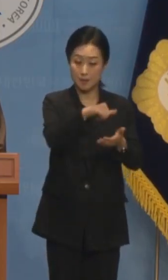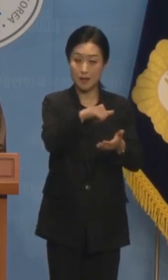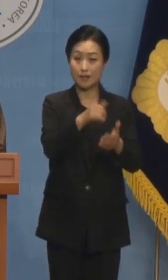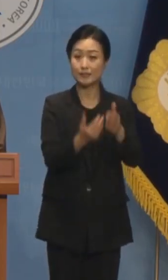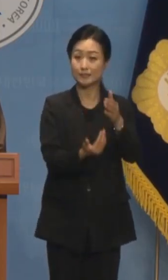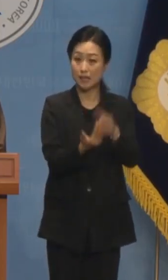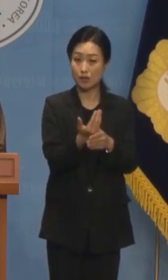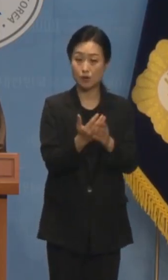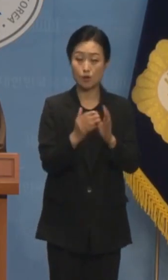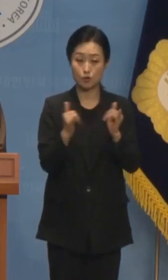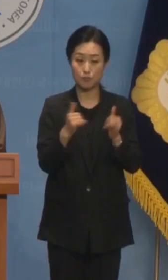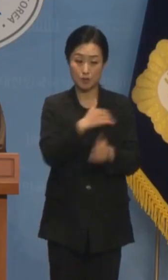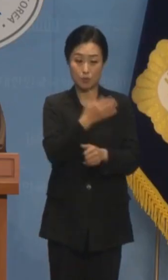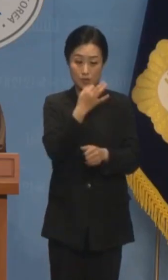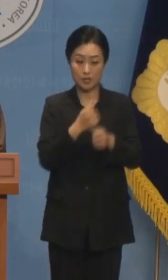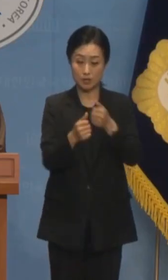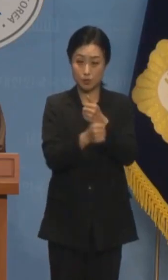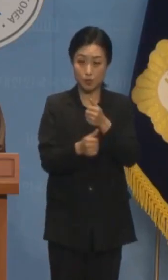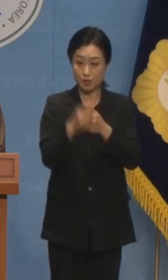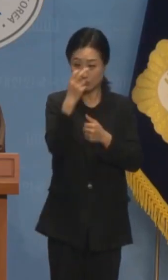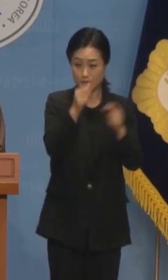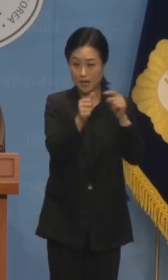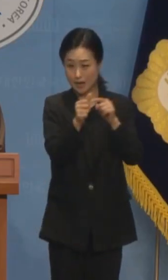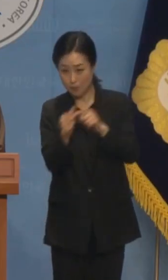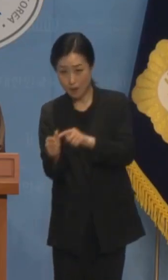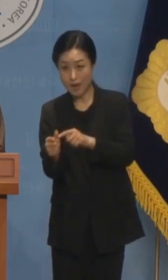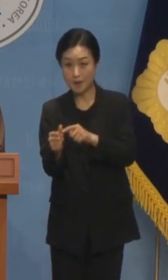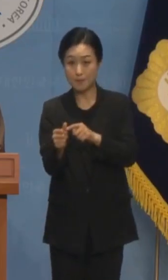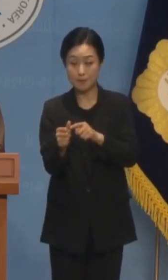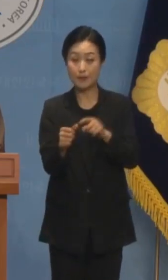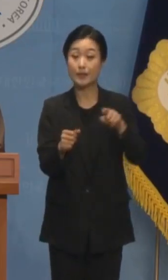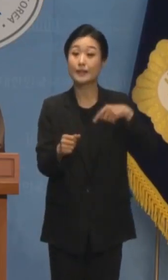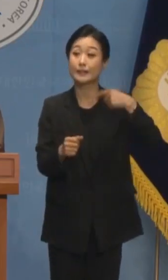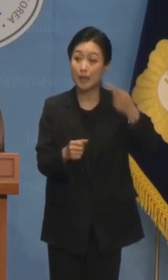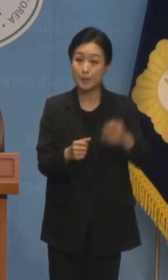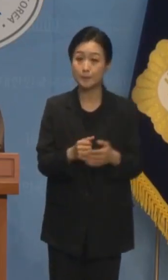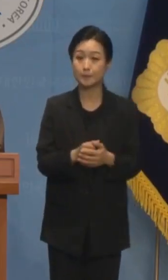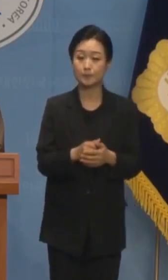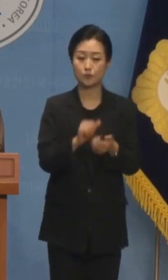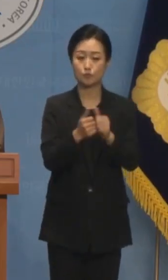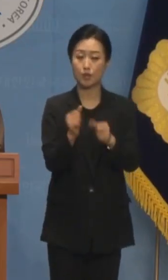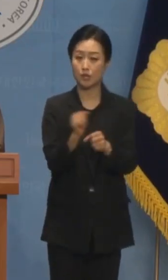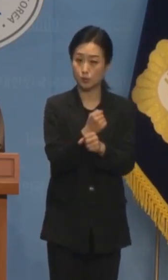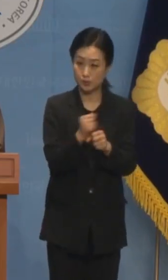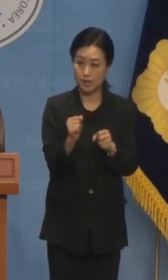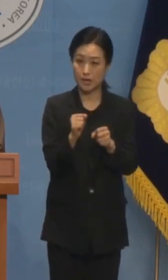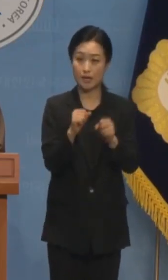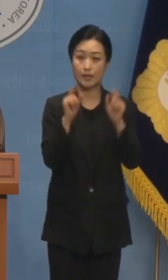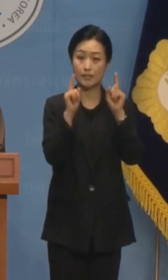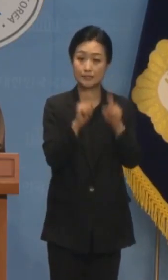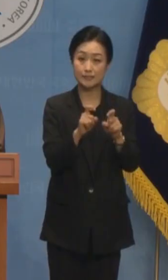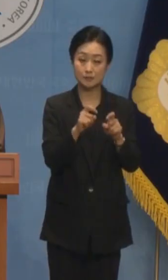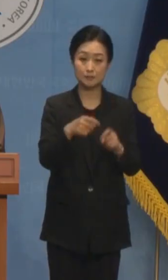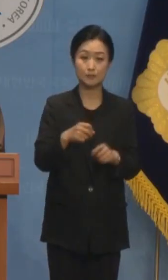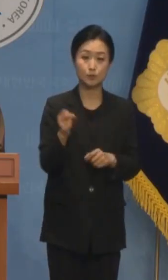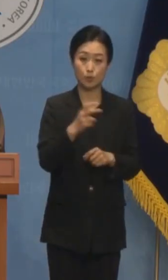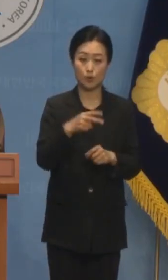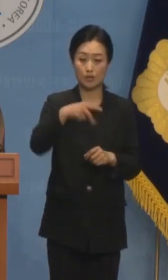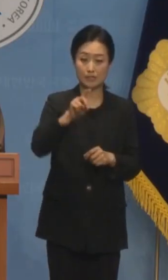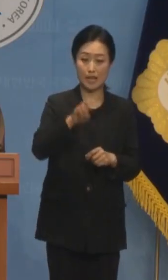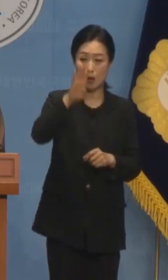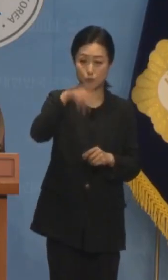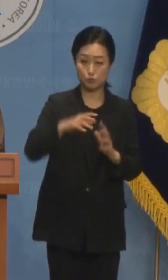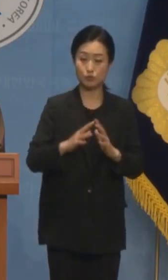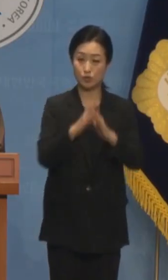국민 권익위 조사 외압 의혹은 빙산의 일각입니다 도이치모터스 주가 조작 의혹, 산부토건 주가 조작 의혹,